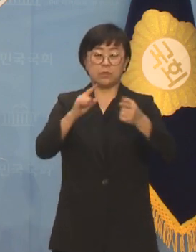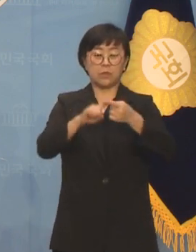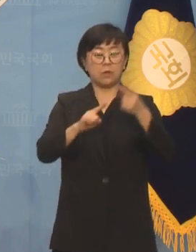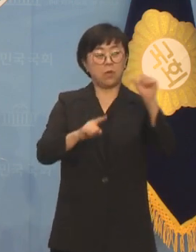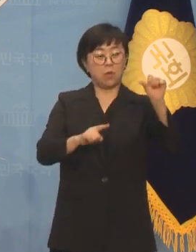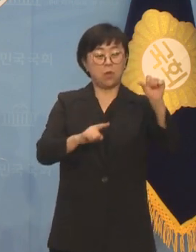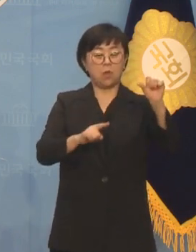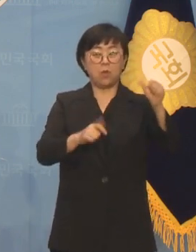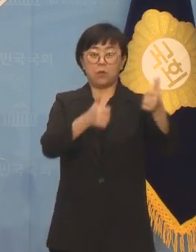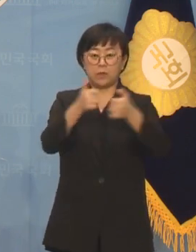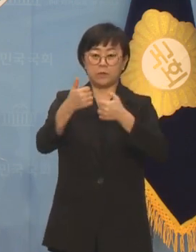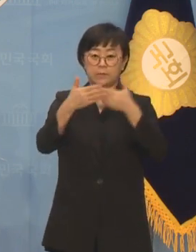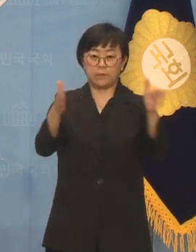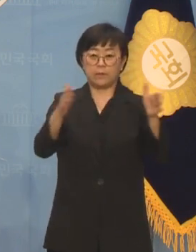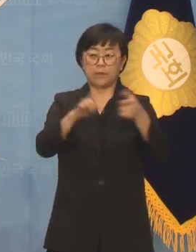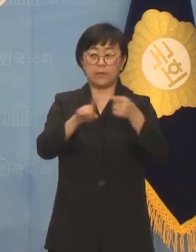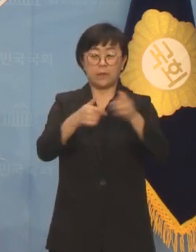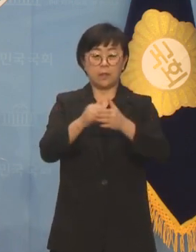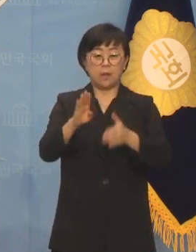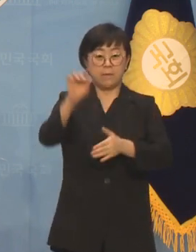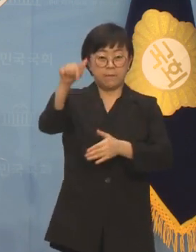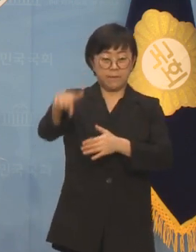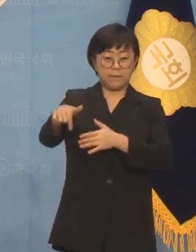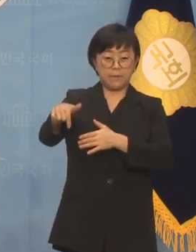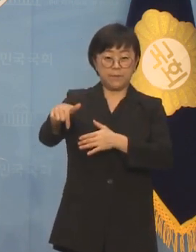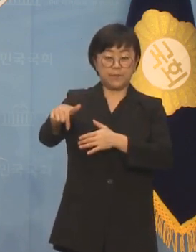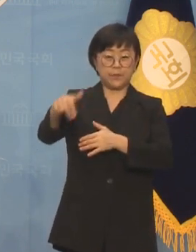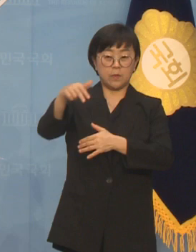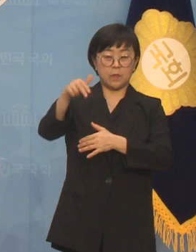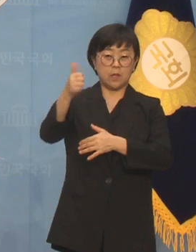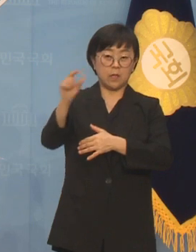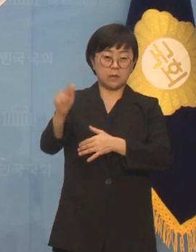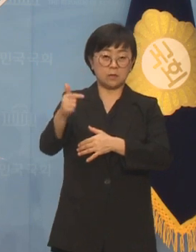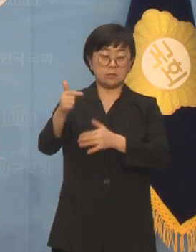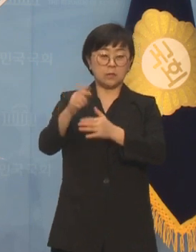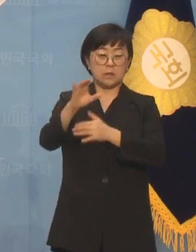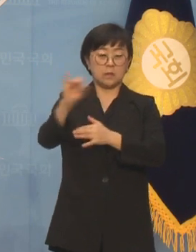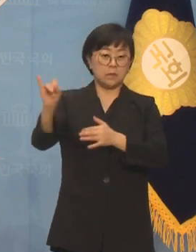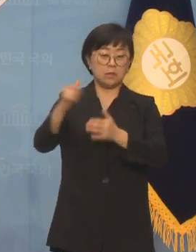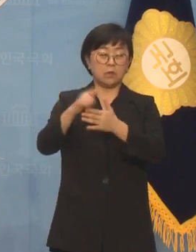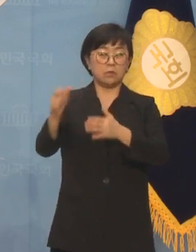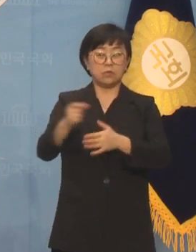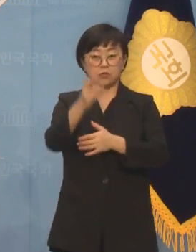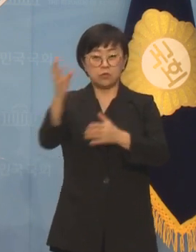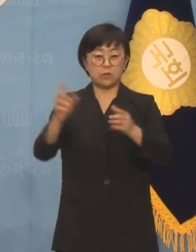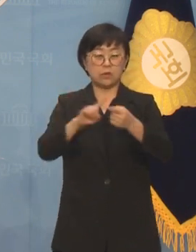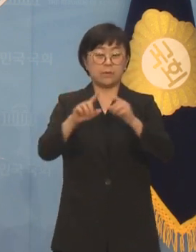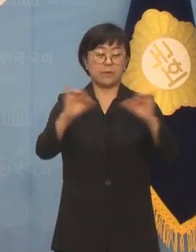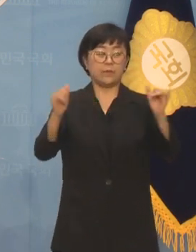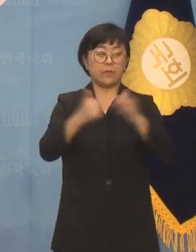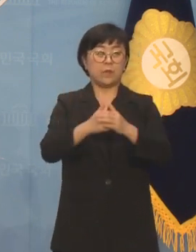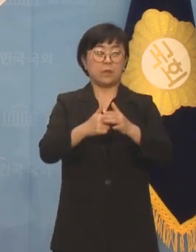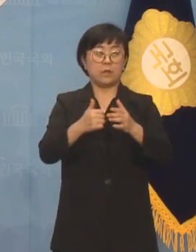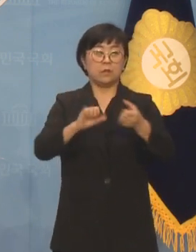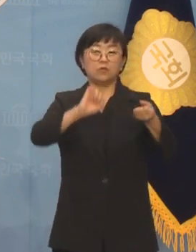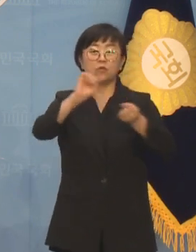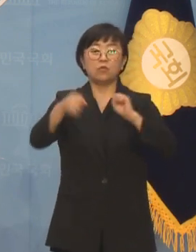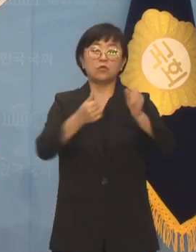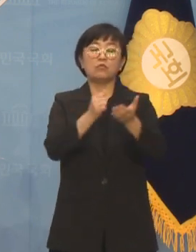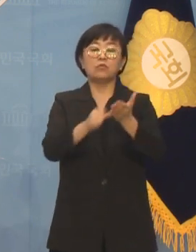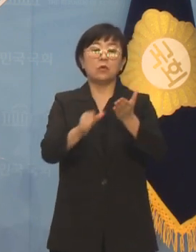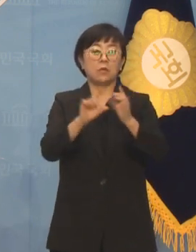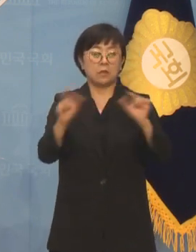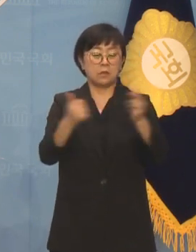제5간담회의실에서 박홍군, 한정혜, 이헌승 의원실 주체로 동물은 물건이 아니다